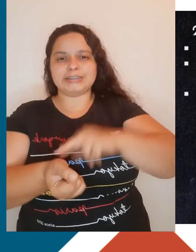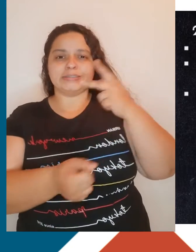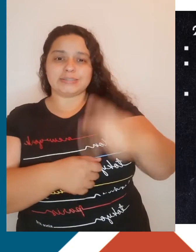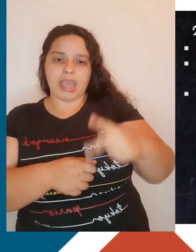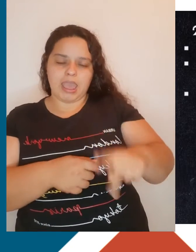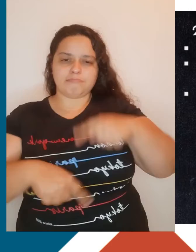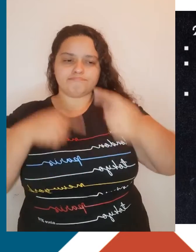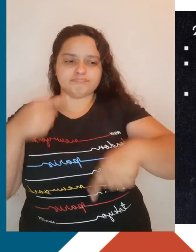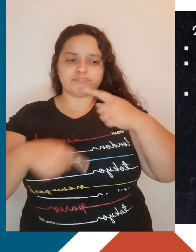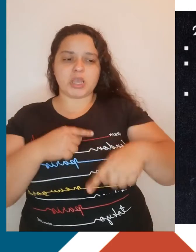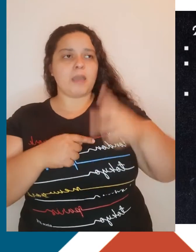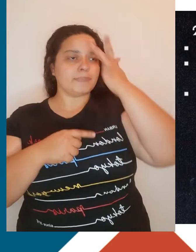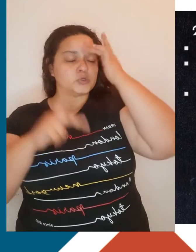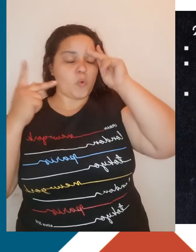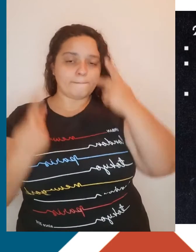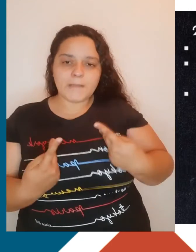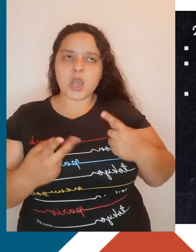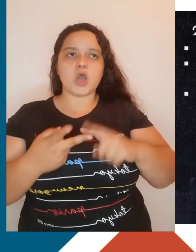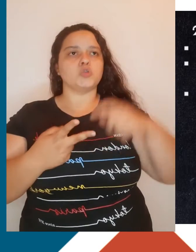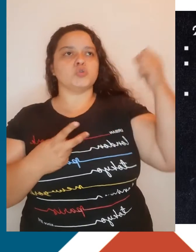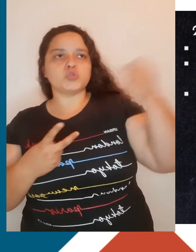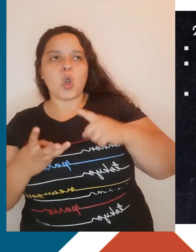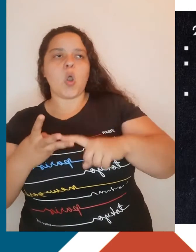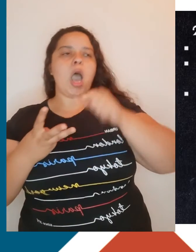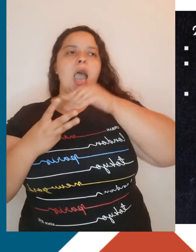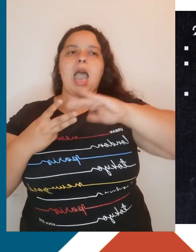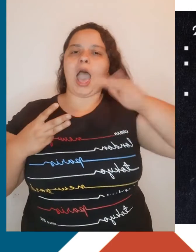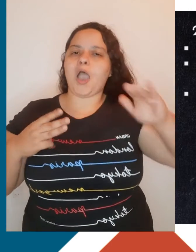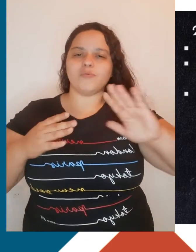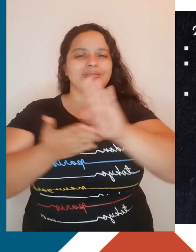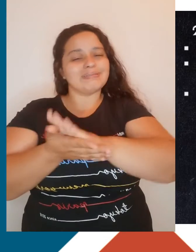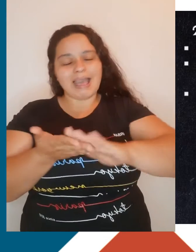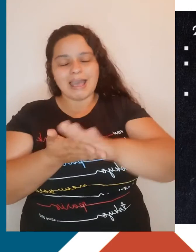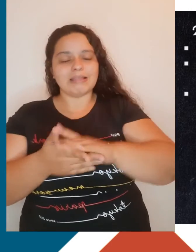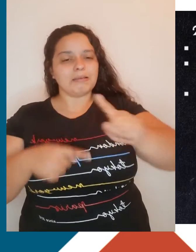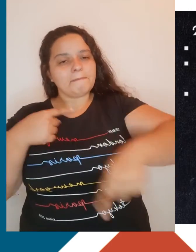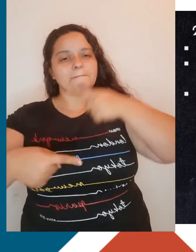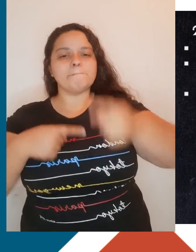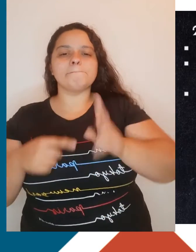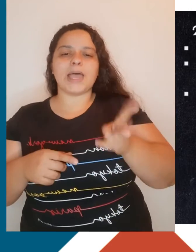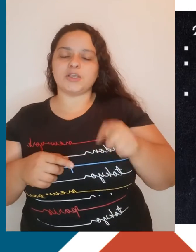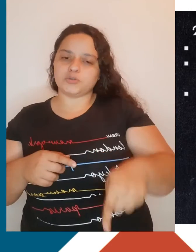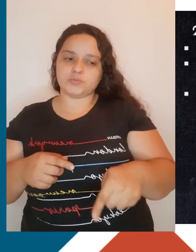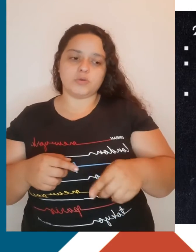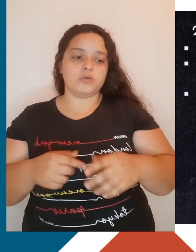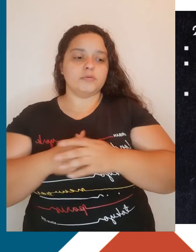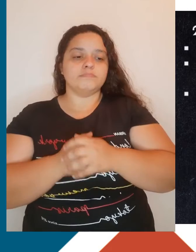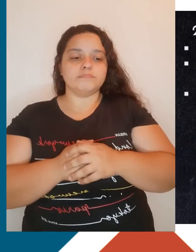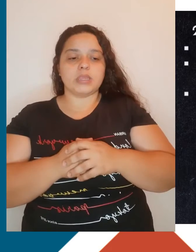das marés, como faziam os piscadores, por exemplo. Os trabalhadores fabris também não conheciam todo o processo de produção de uma